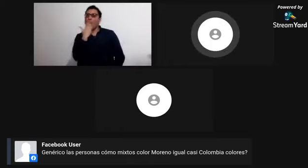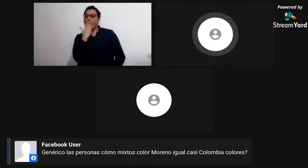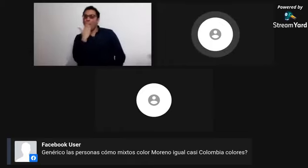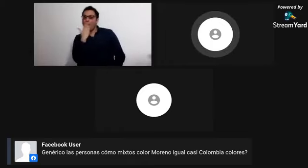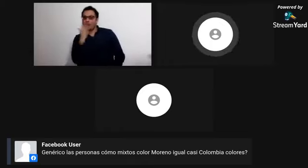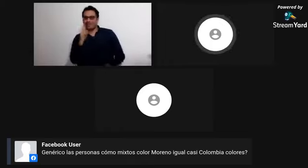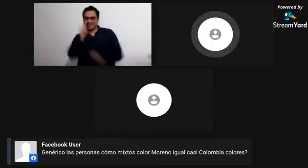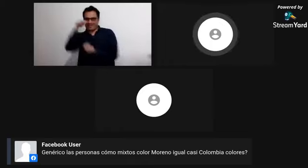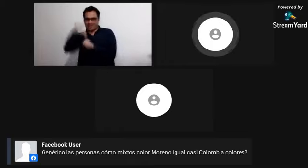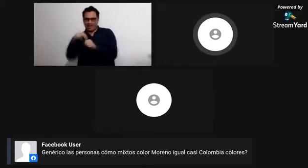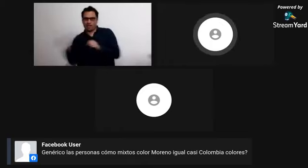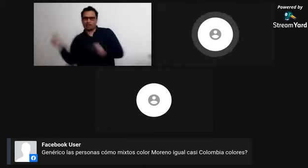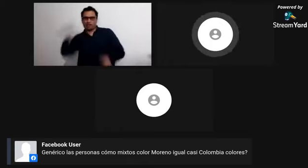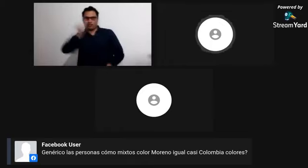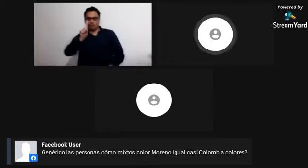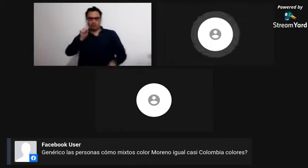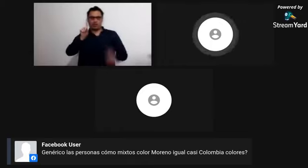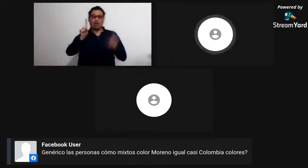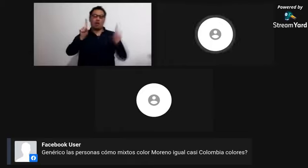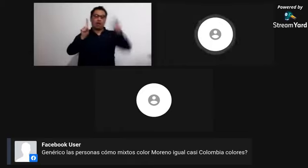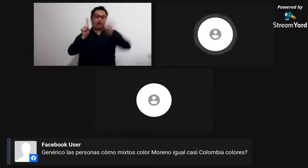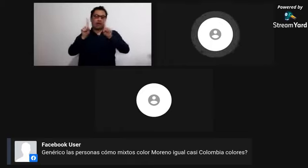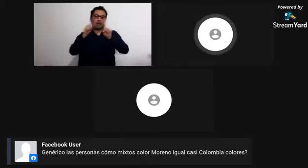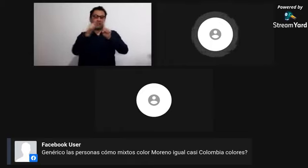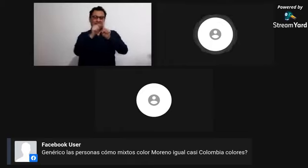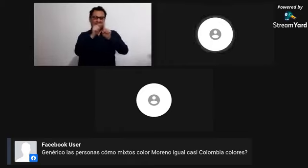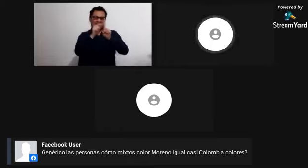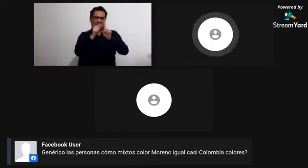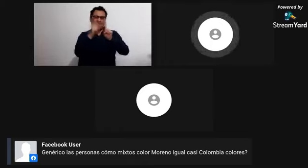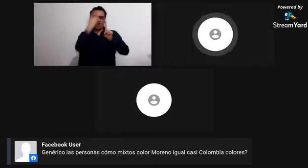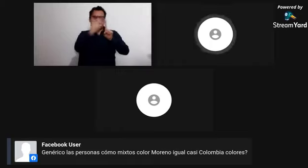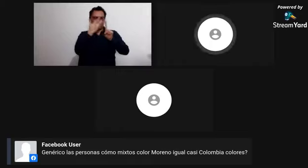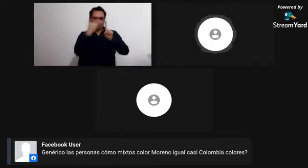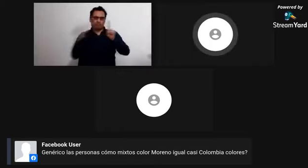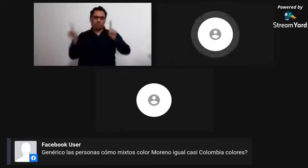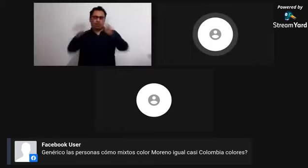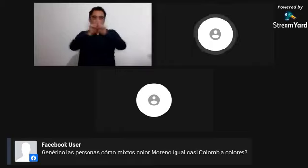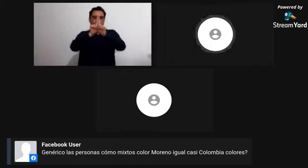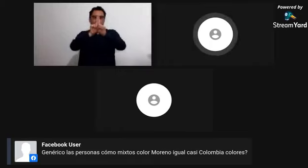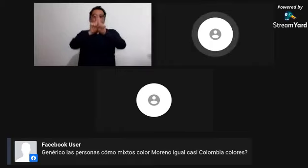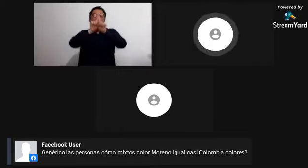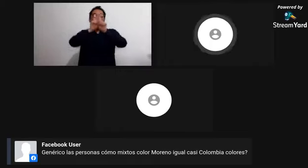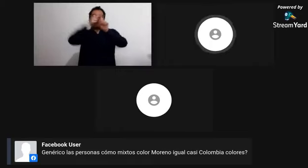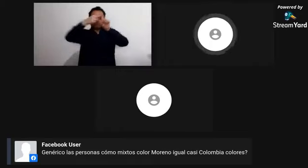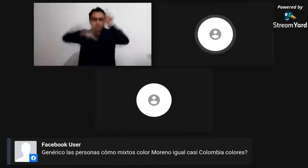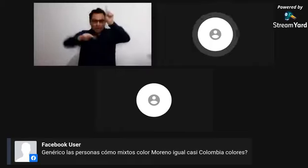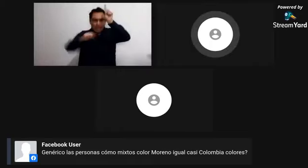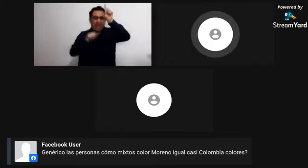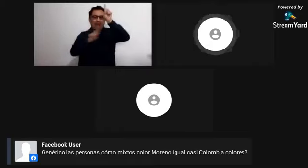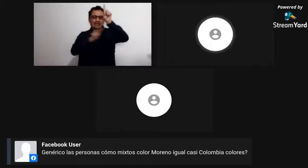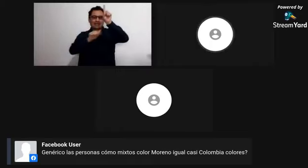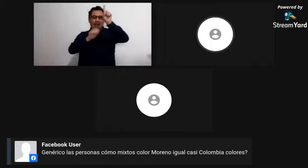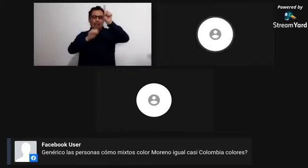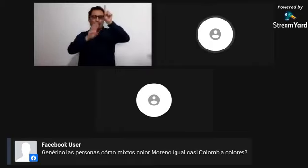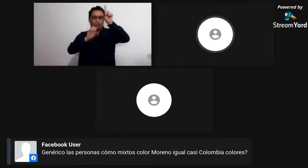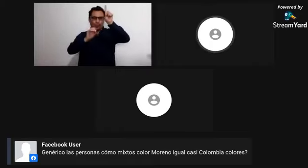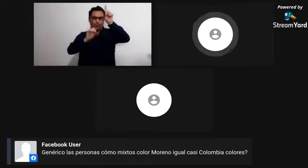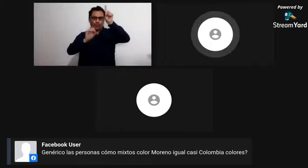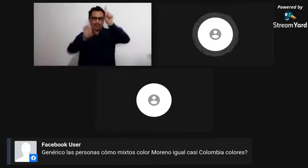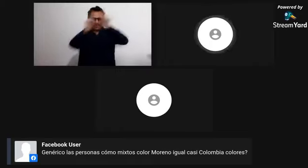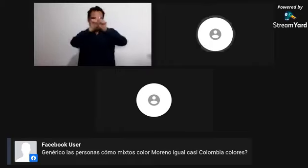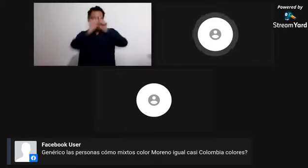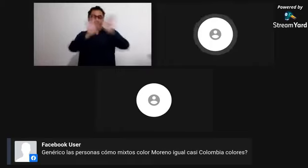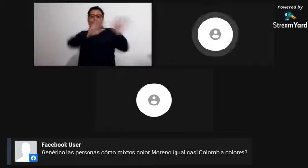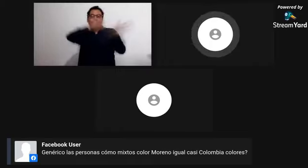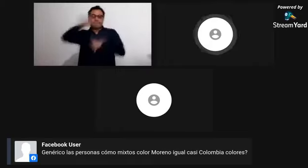Por ejemplo, los sambo, cuando hablamos de negro sambo, nos referimos a la mezcla que surge o a la combinación que se